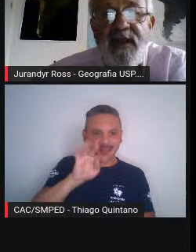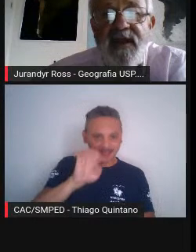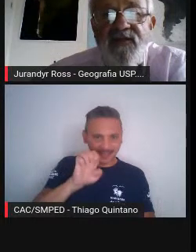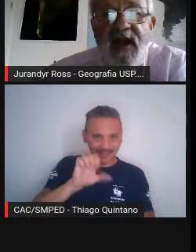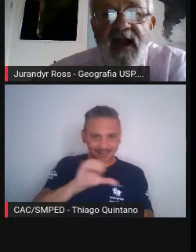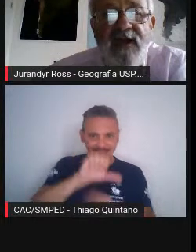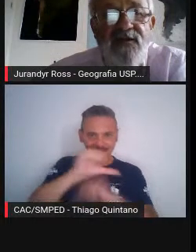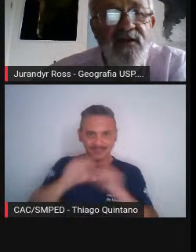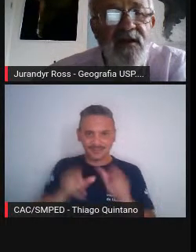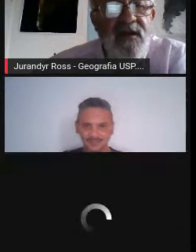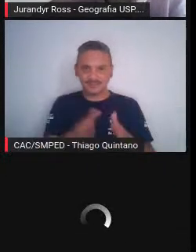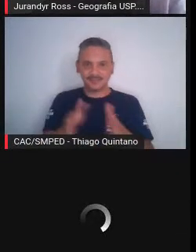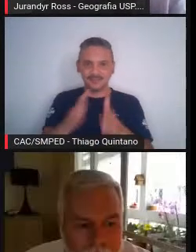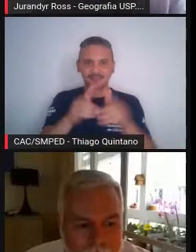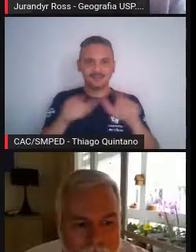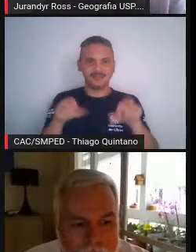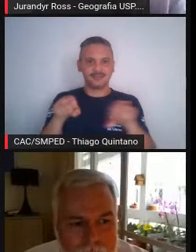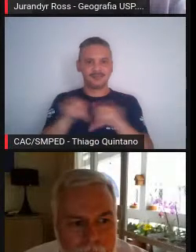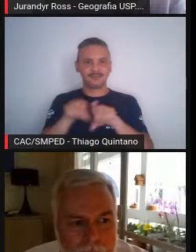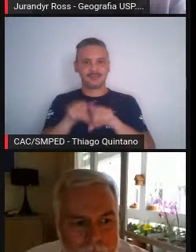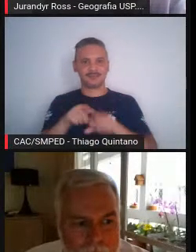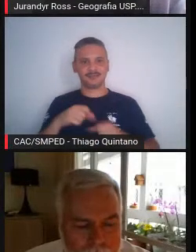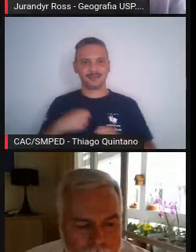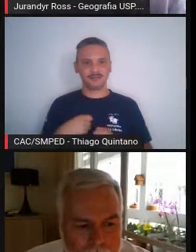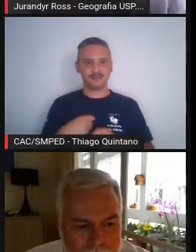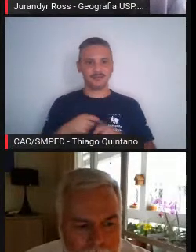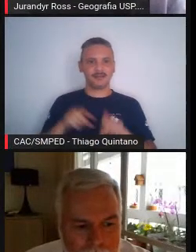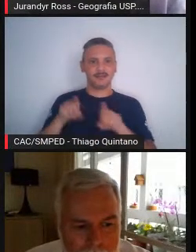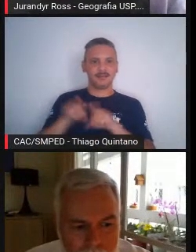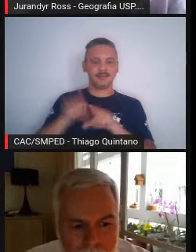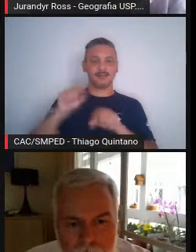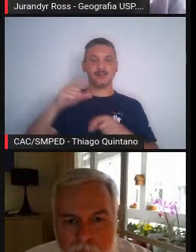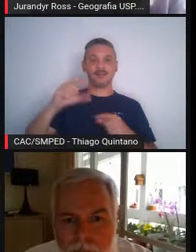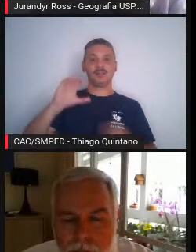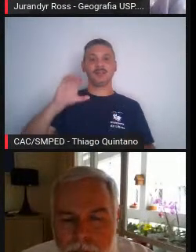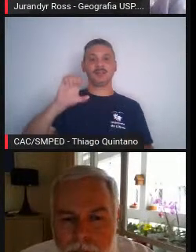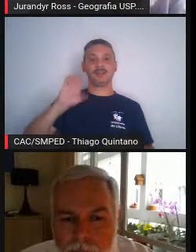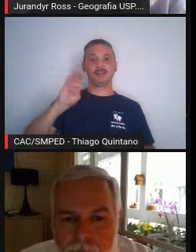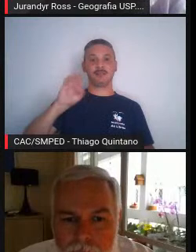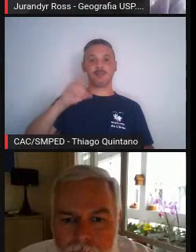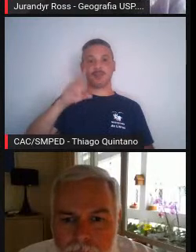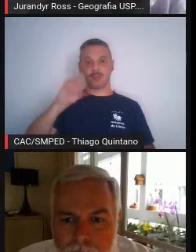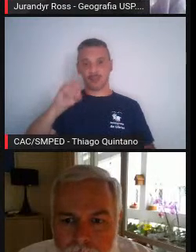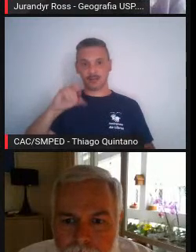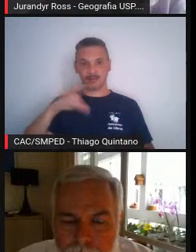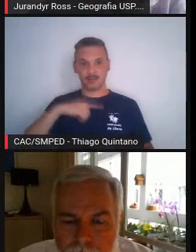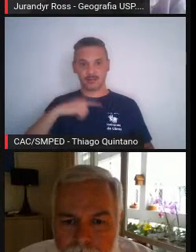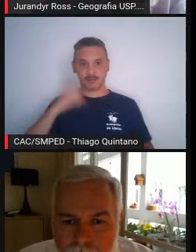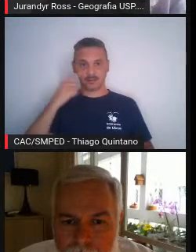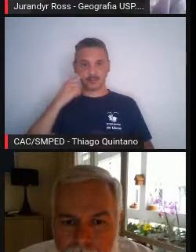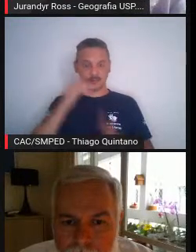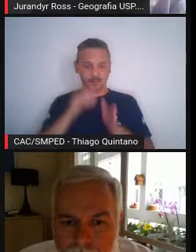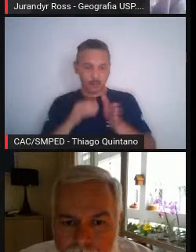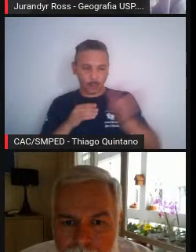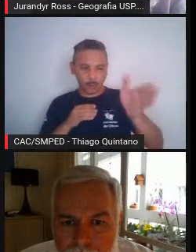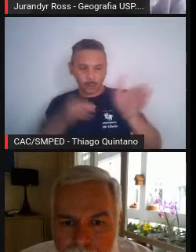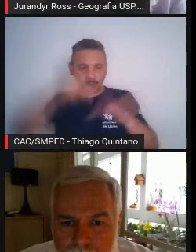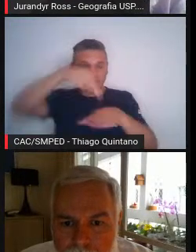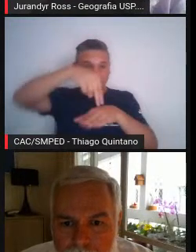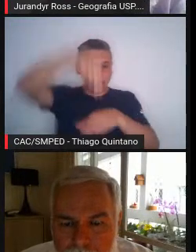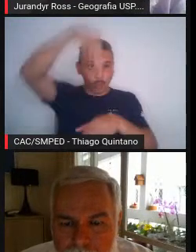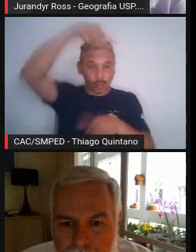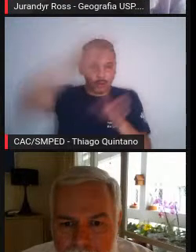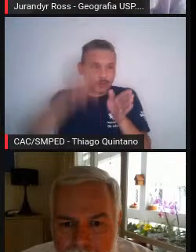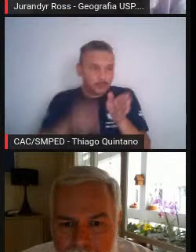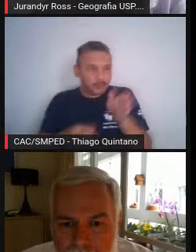totalmente retificados. Aqui é o tal do Cebolão. Quando nós vamos nesta direção norte, nós vamos exatamente na